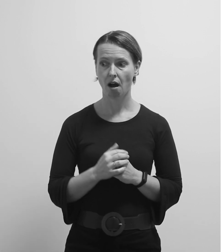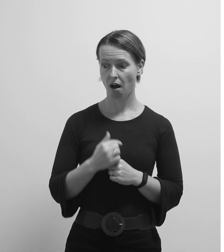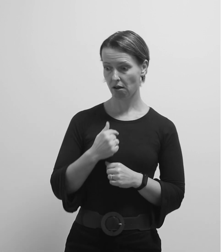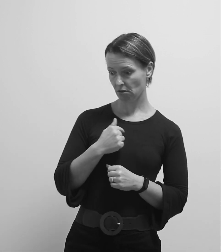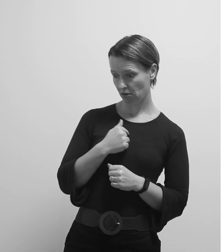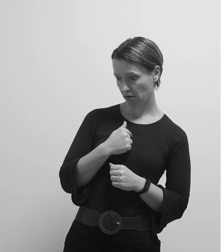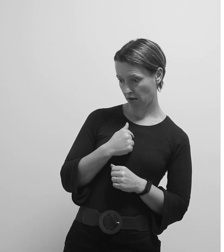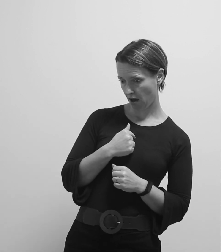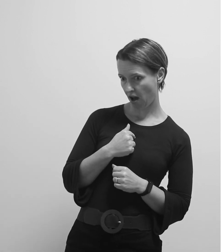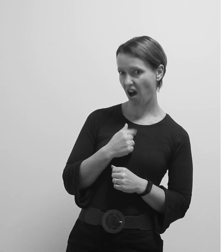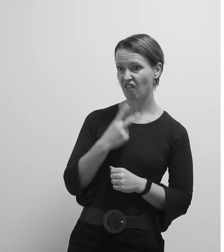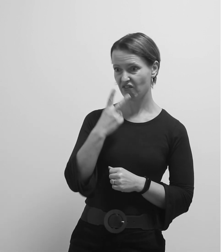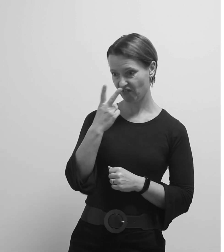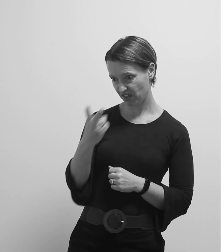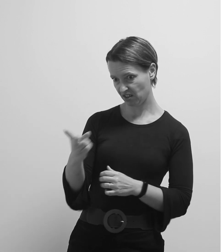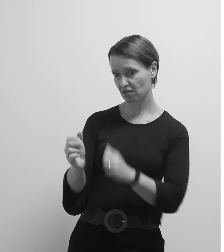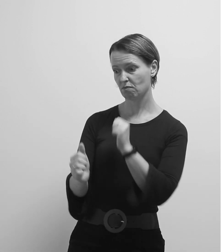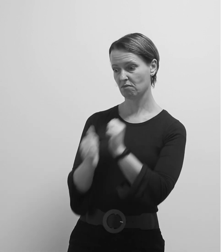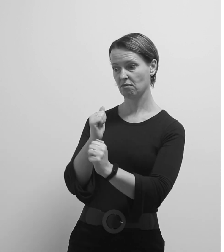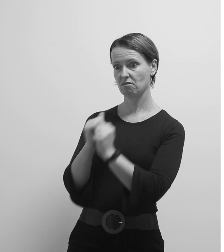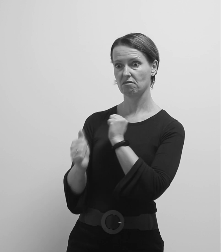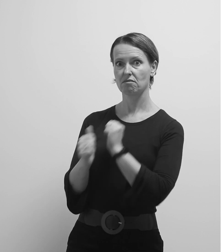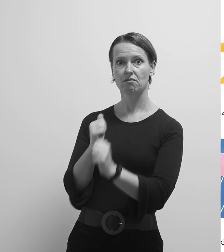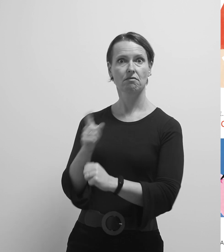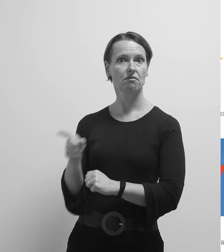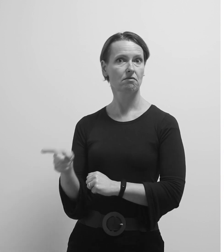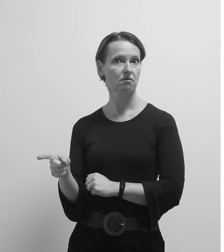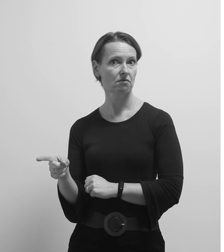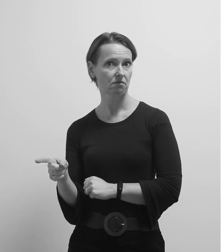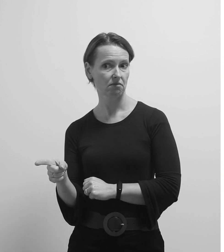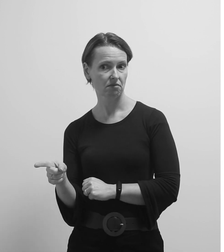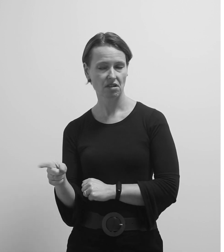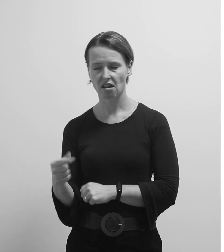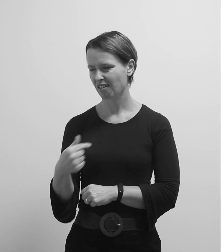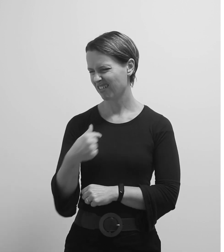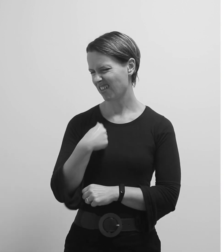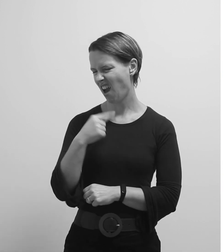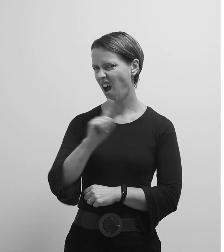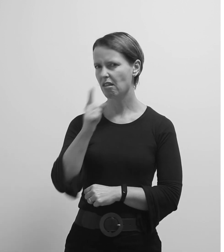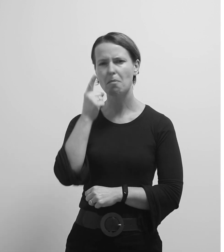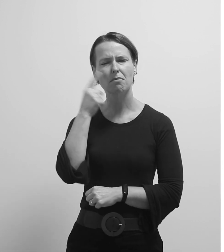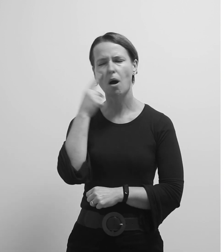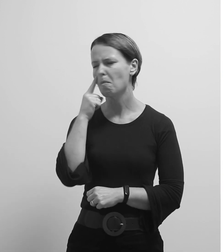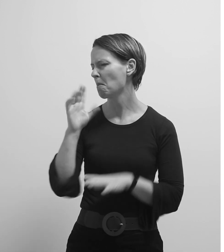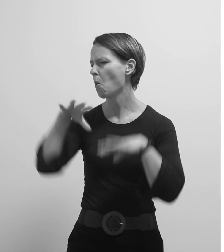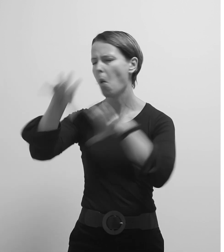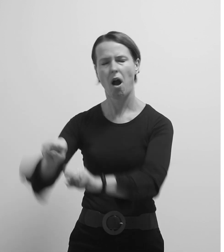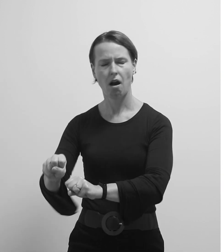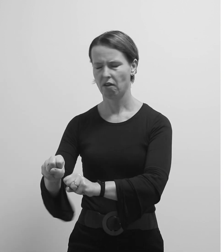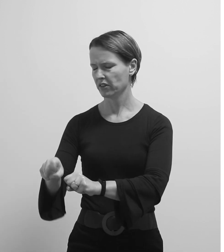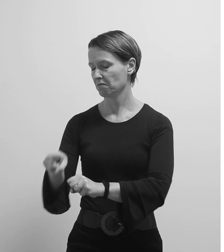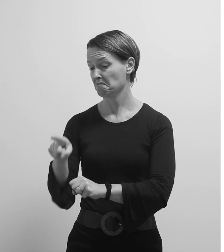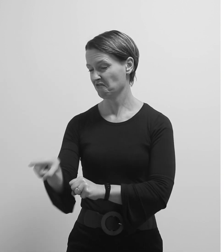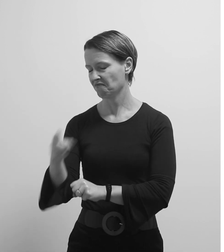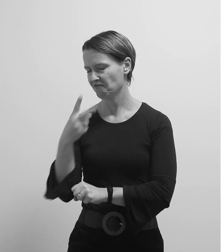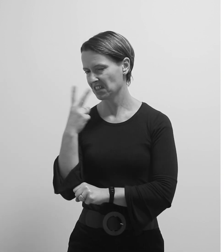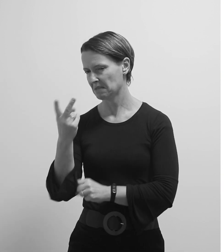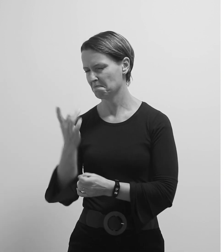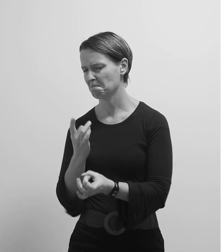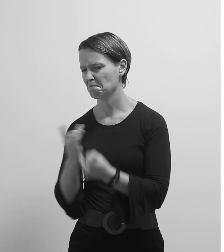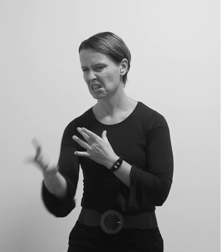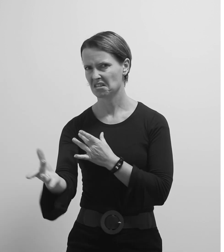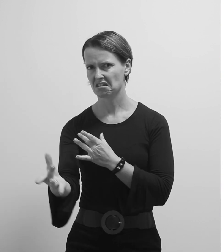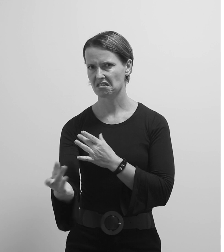I čini se da nema dobre namjere. Čak ga i ne pokušavam uhvatiti. Jer je